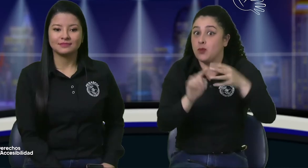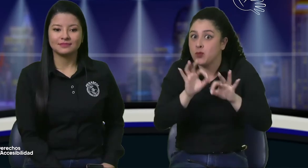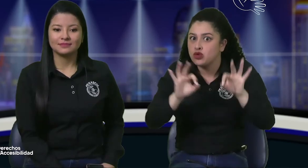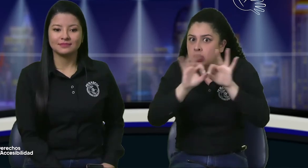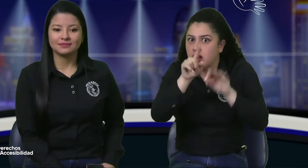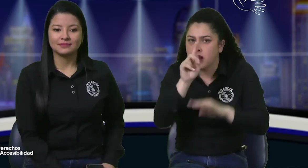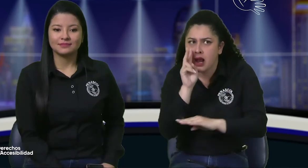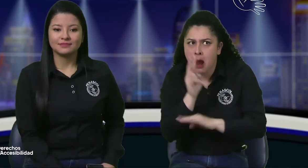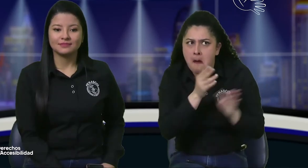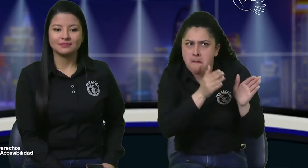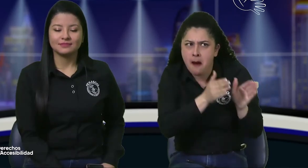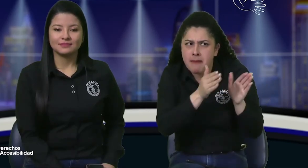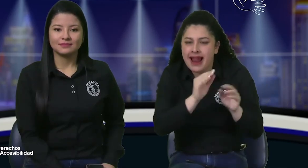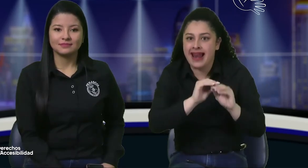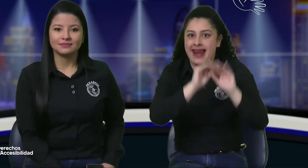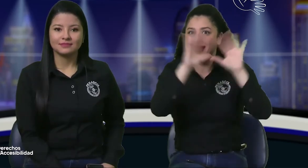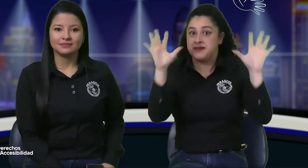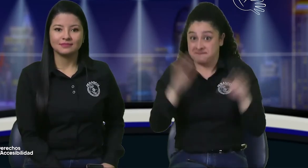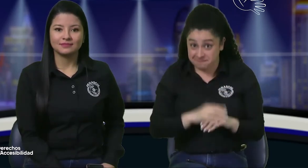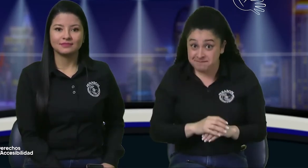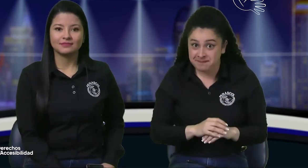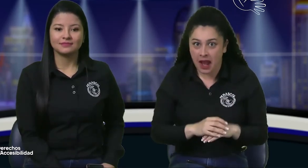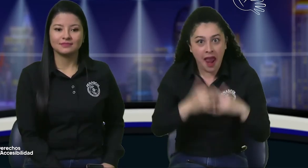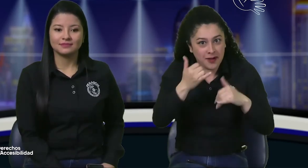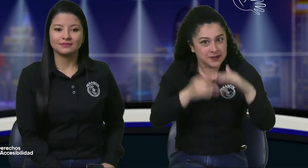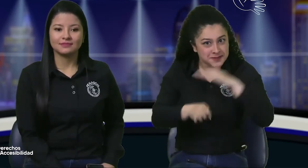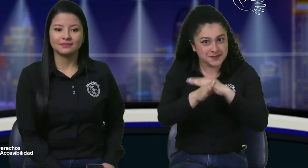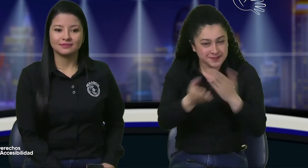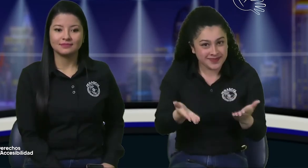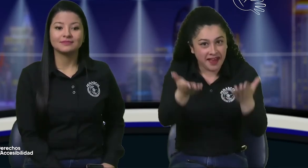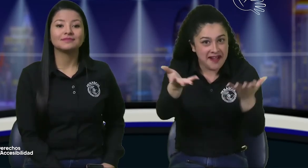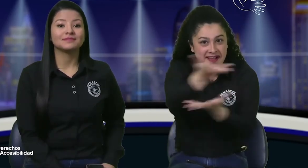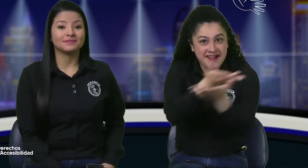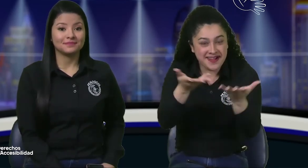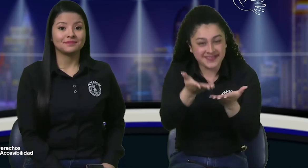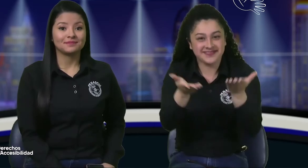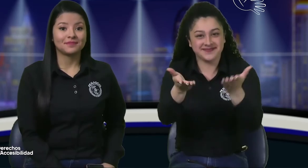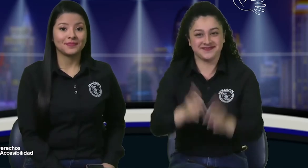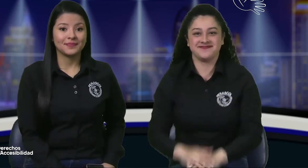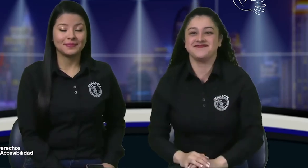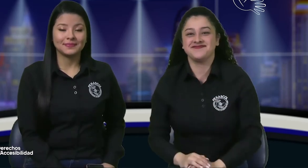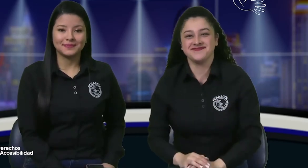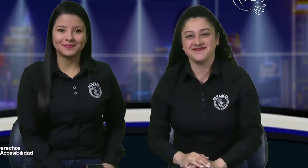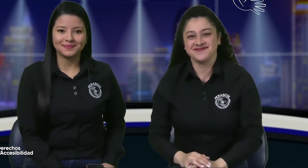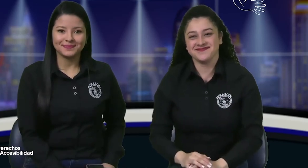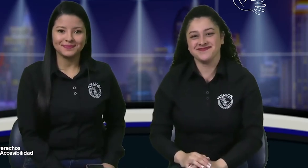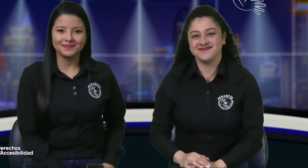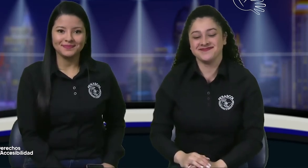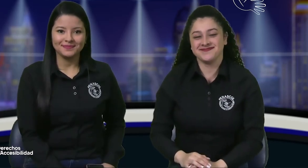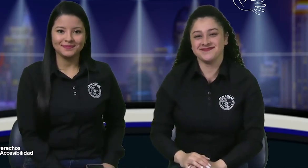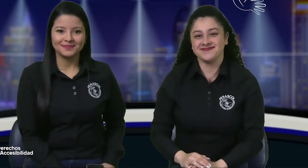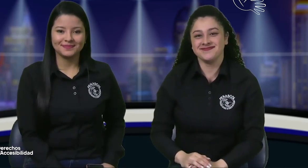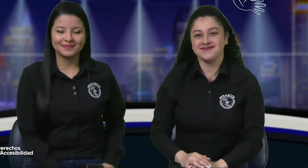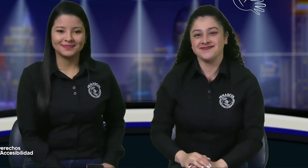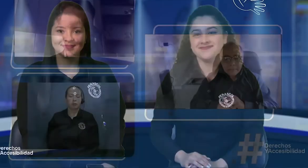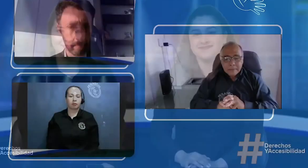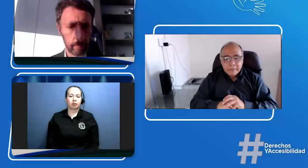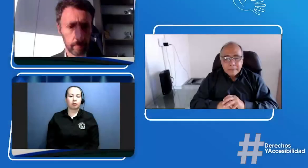cada uno de los pasos que nos mencionaban para que los tengamos muy claros y se van a comprender aquí hay más al